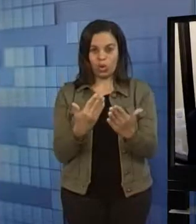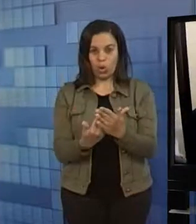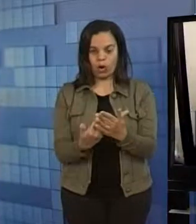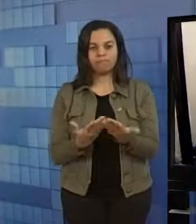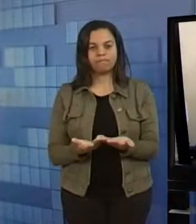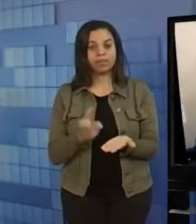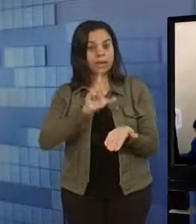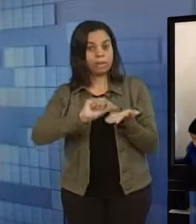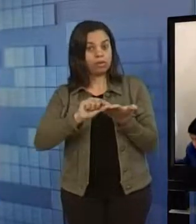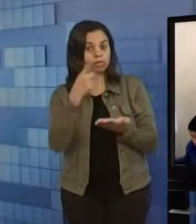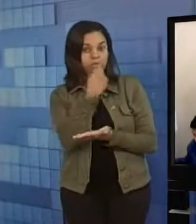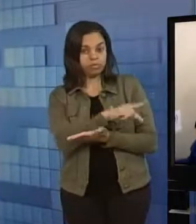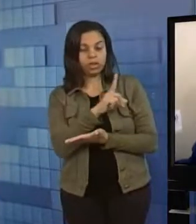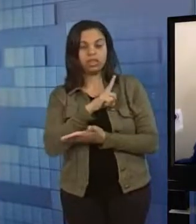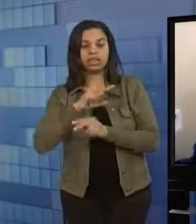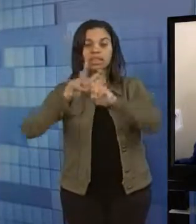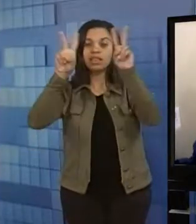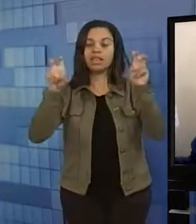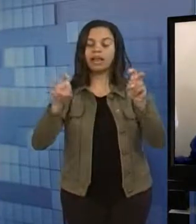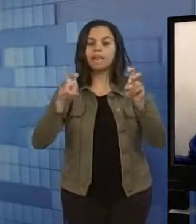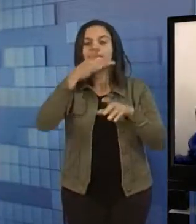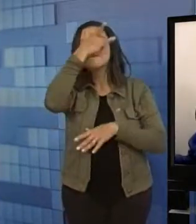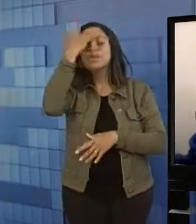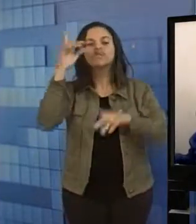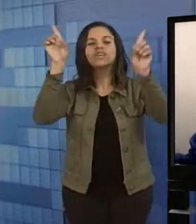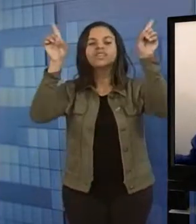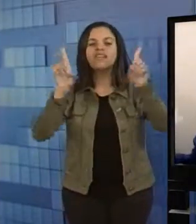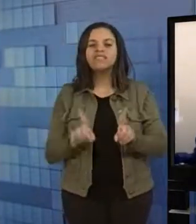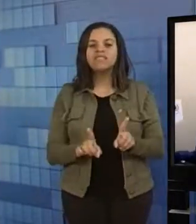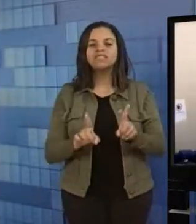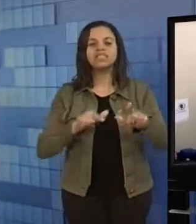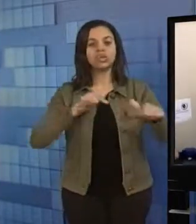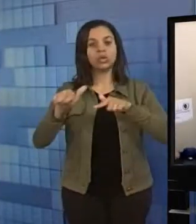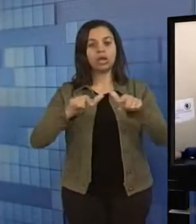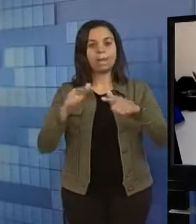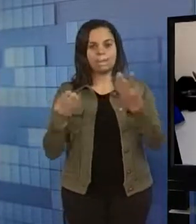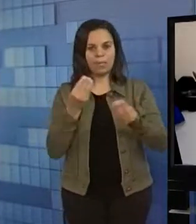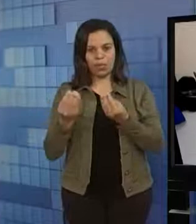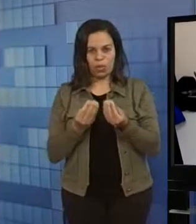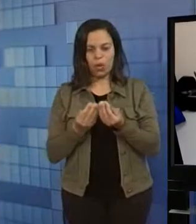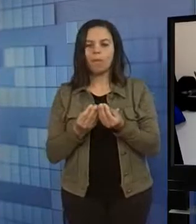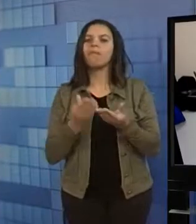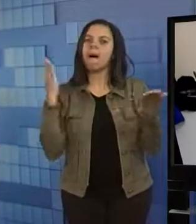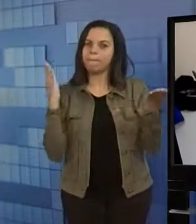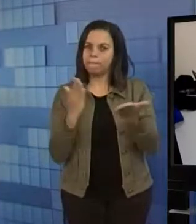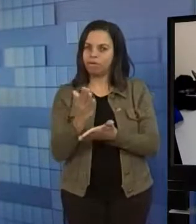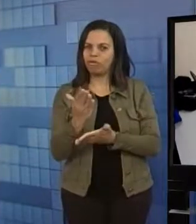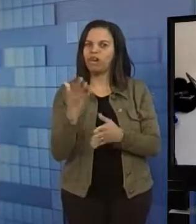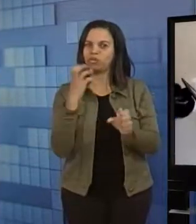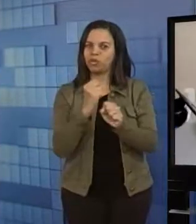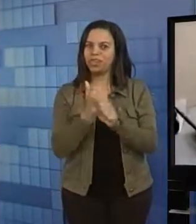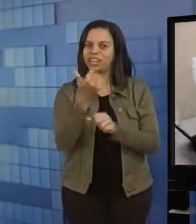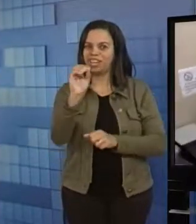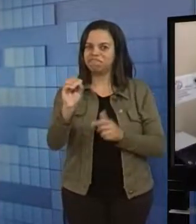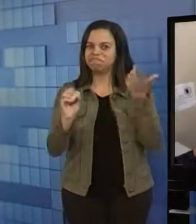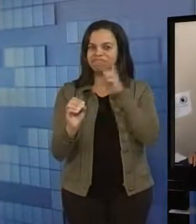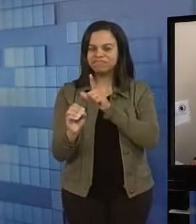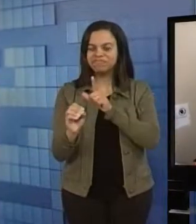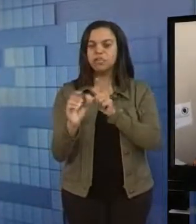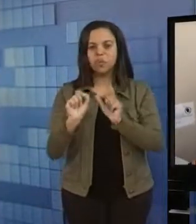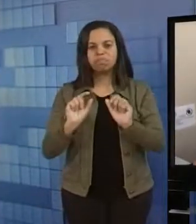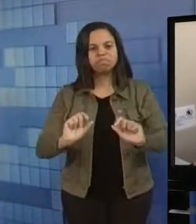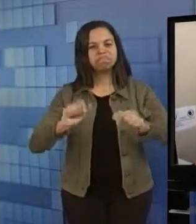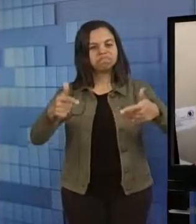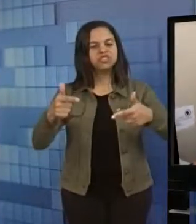A monografia de Joselito teve como tema Pessoa com Deficiência e o Mercado de Trabalho, e foi aprovada com nota 10, o fruto da